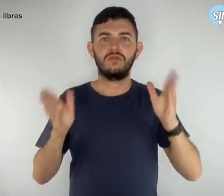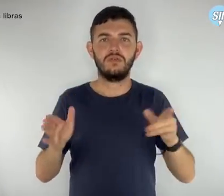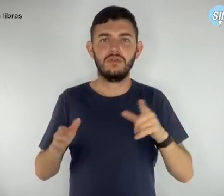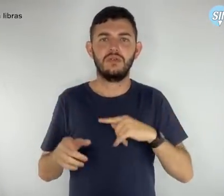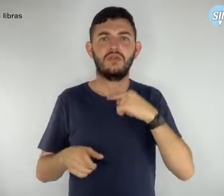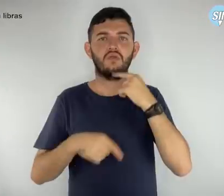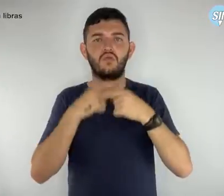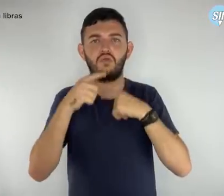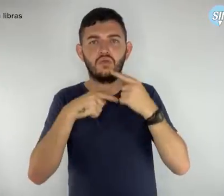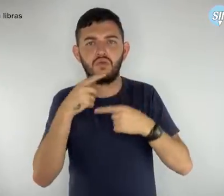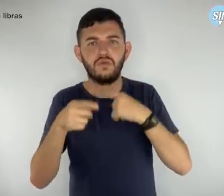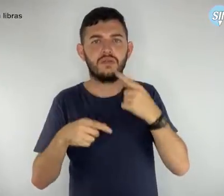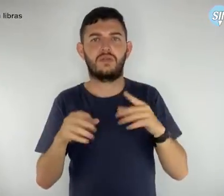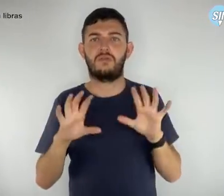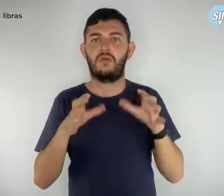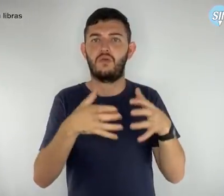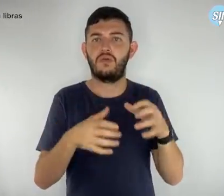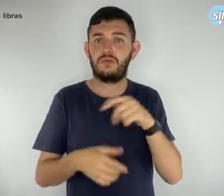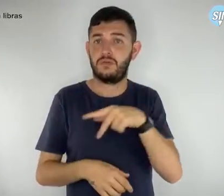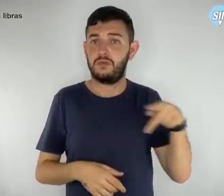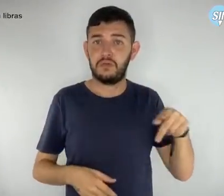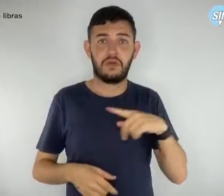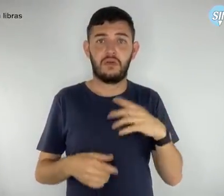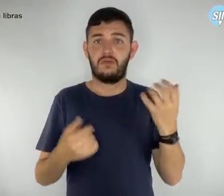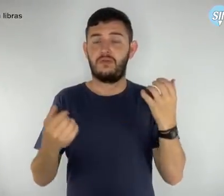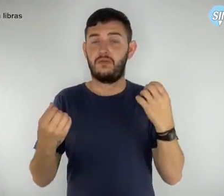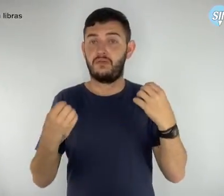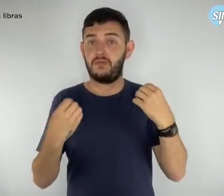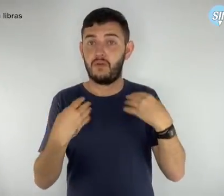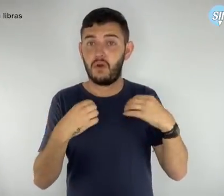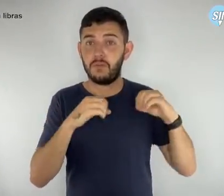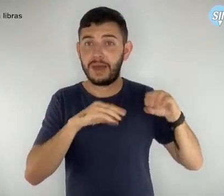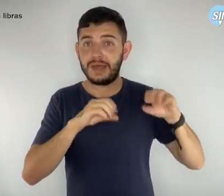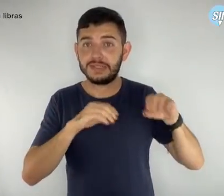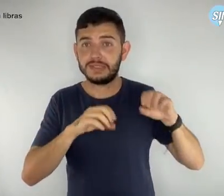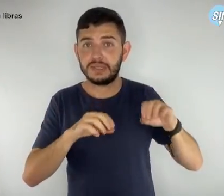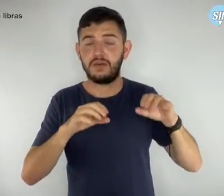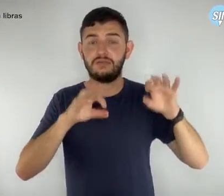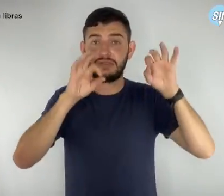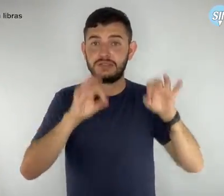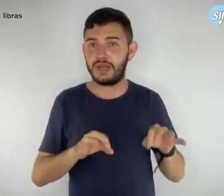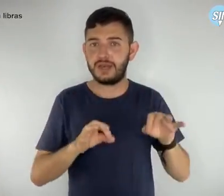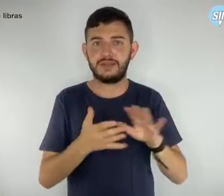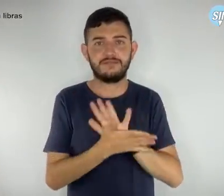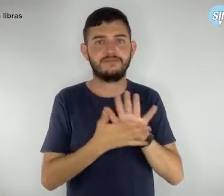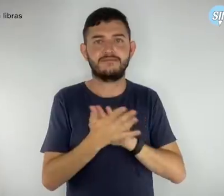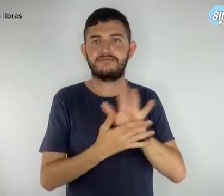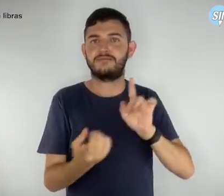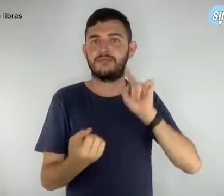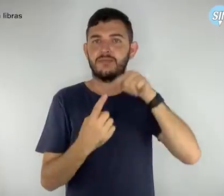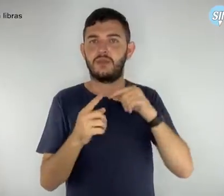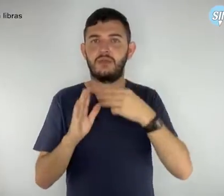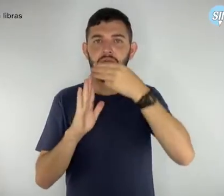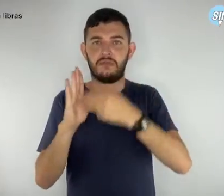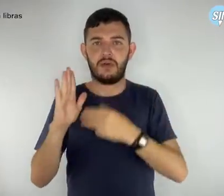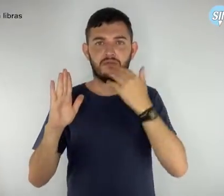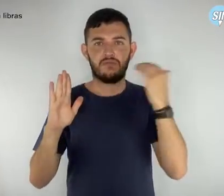dúvidas para o corpo docente, que não recebeu formação adequada para desenvolver o método.